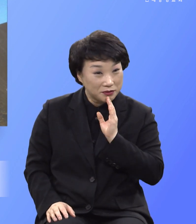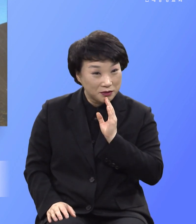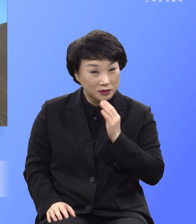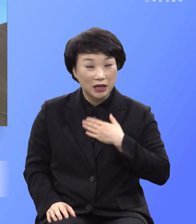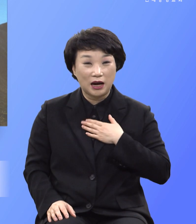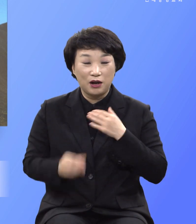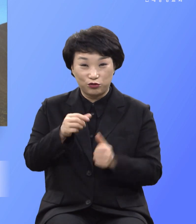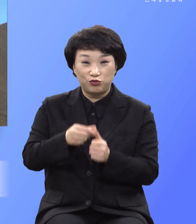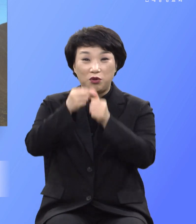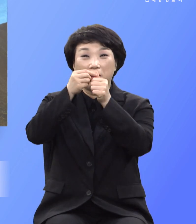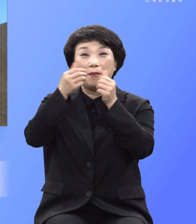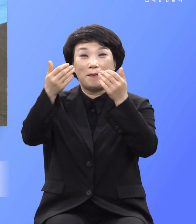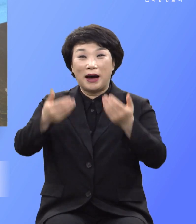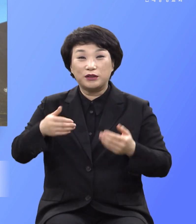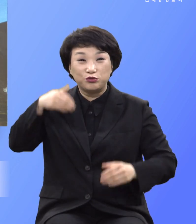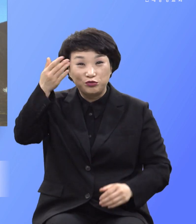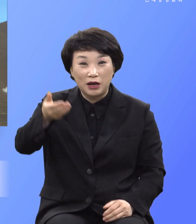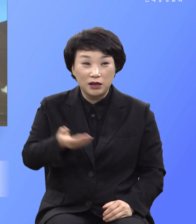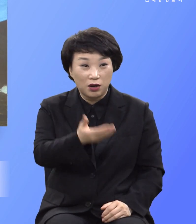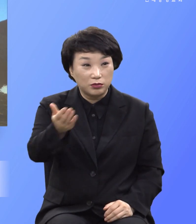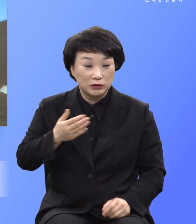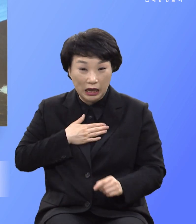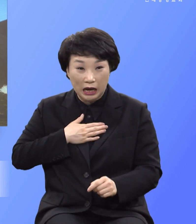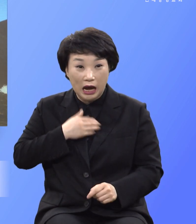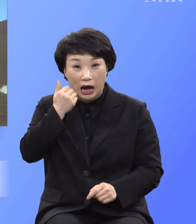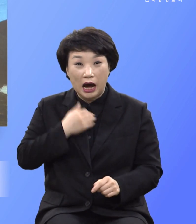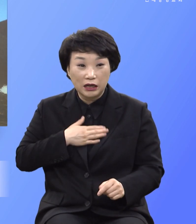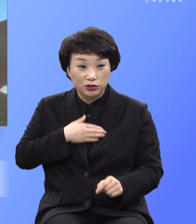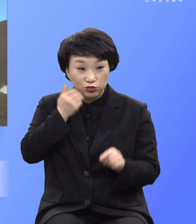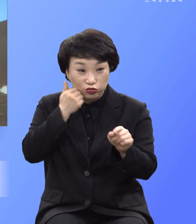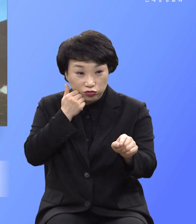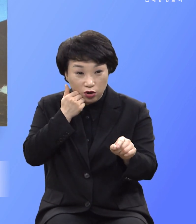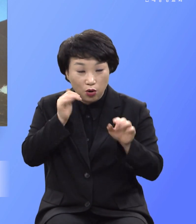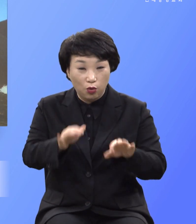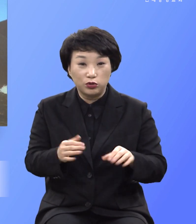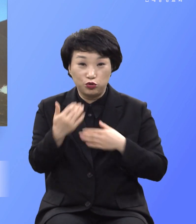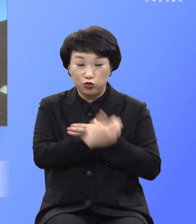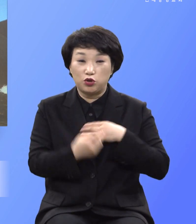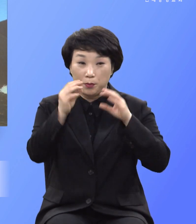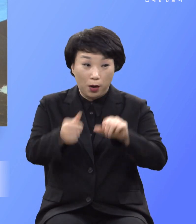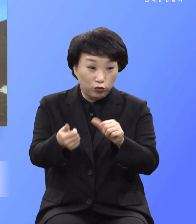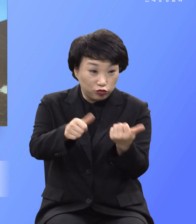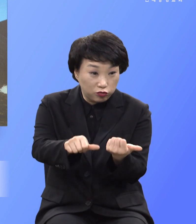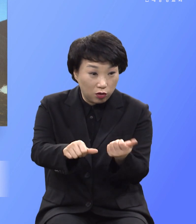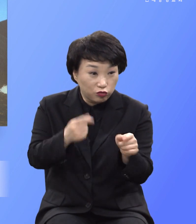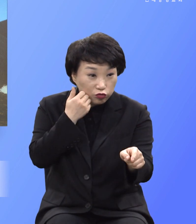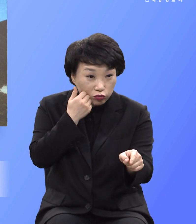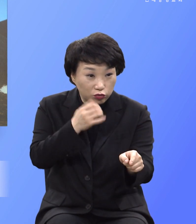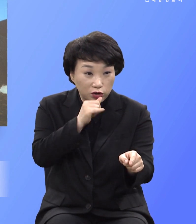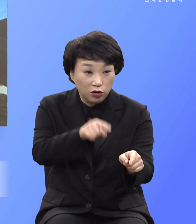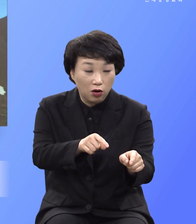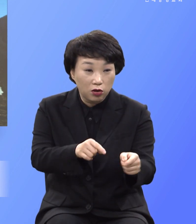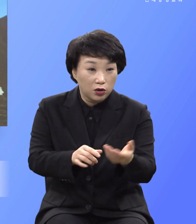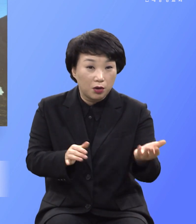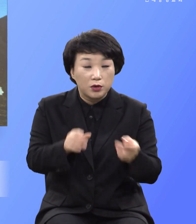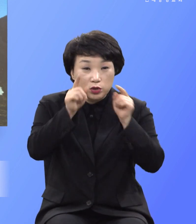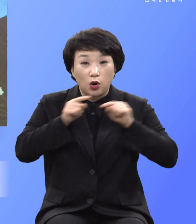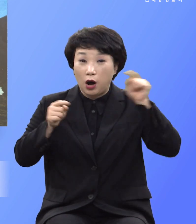그런데 내가 아는 사람이 오늘 육체가 소멸된다면 그 지옥을 가야 돼 오늘